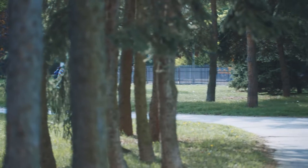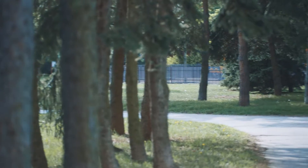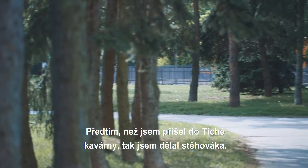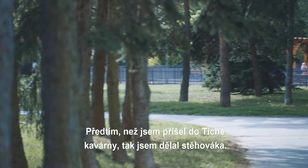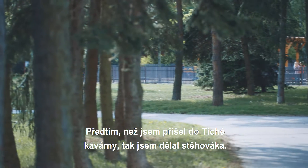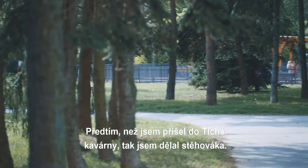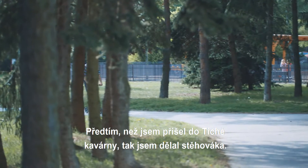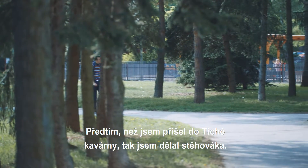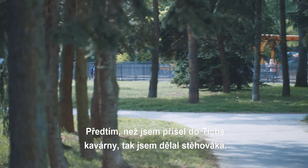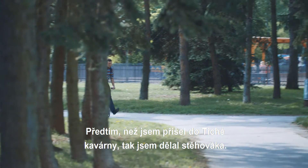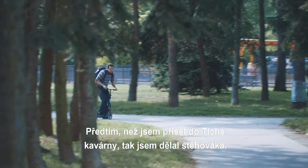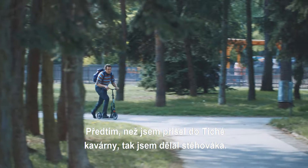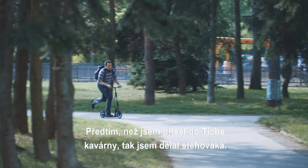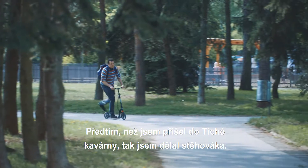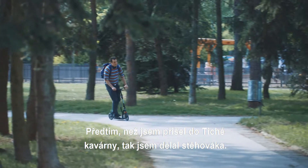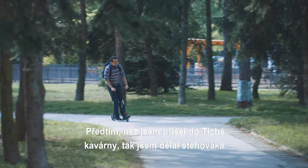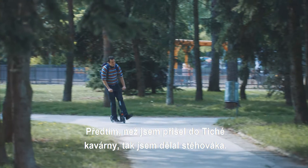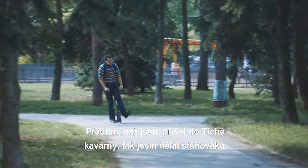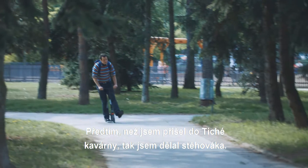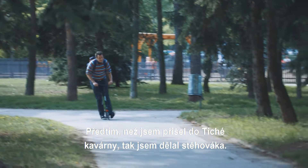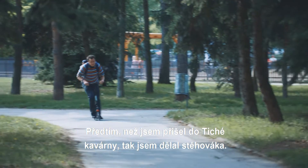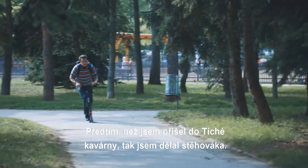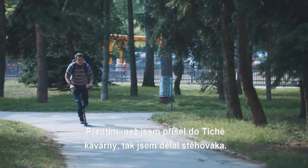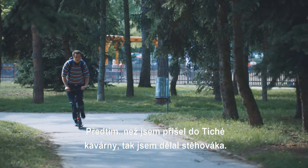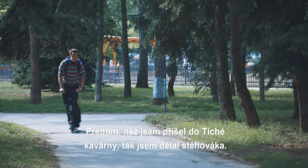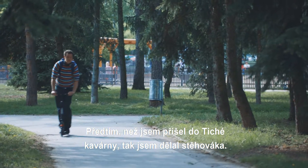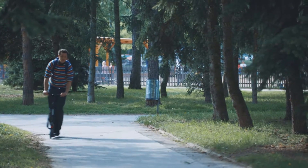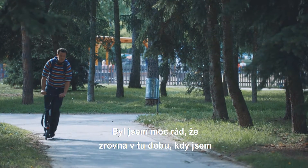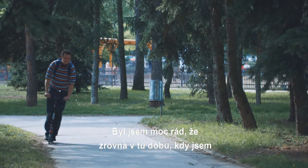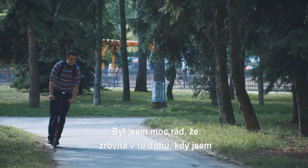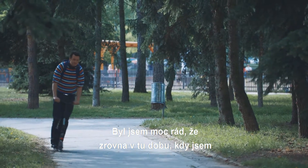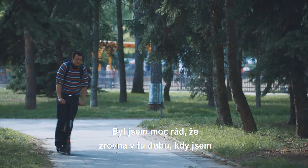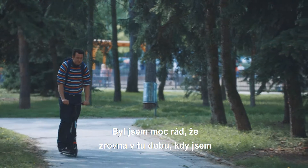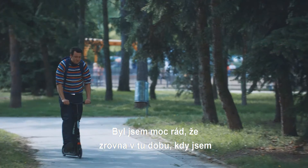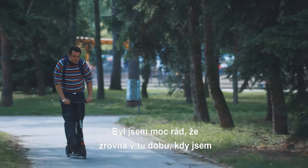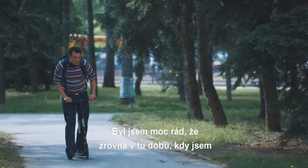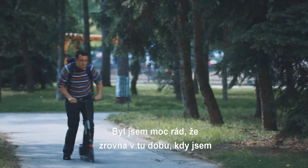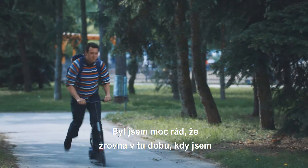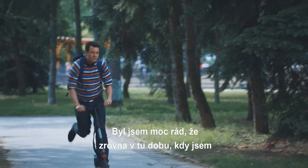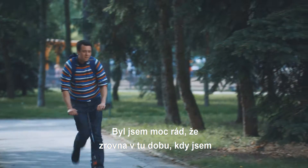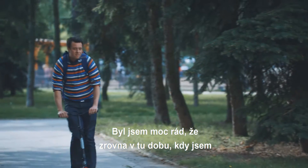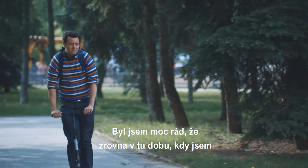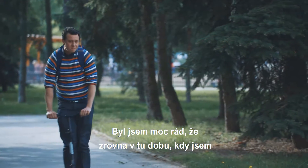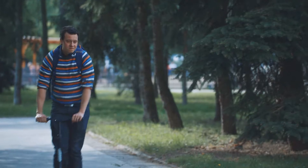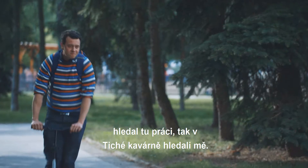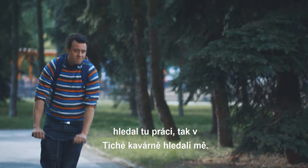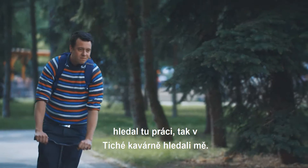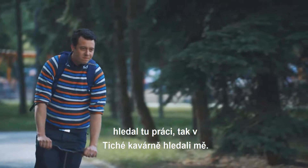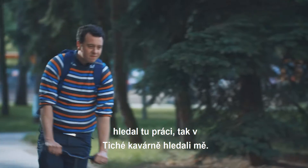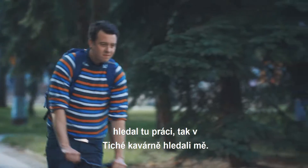Předkým, než jsem přišel do tichý kavárny, tak jsem jel z těhováka a byl jsem moc rád, že zrovna tu dobu, když jsem hledal tu práci, tak